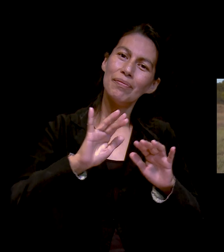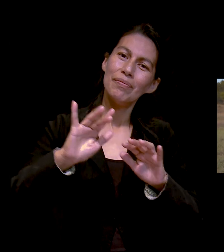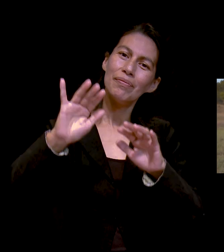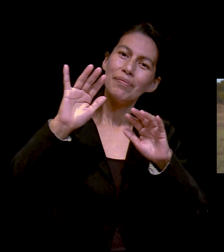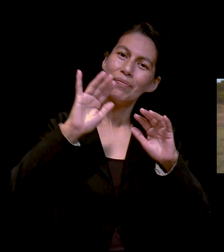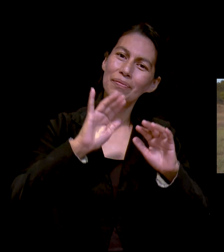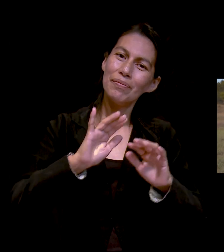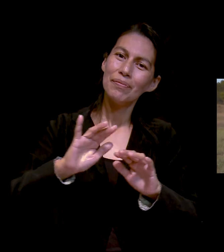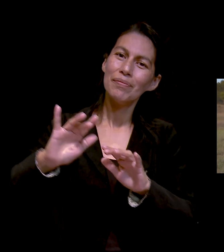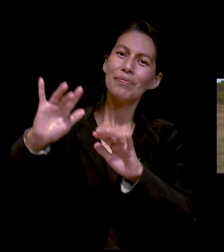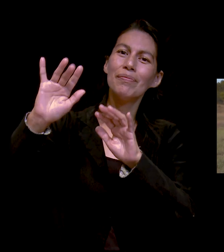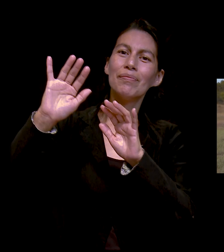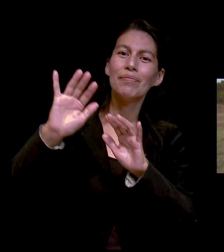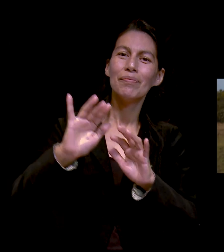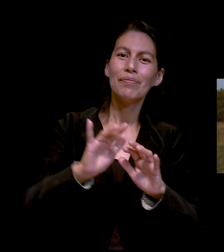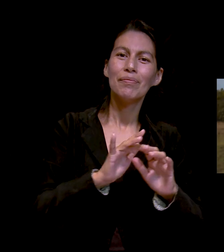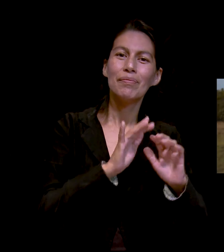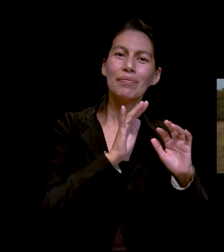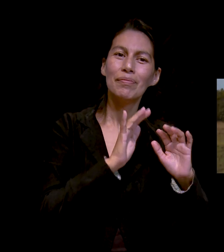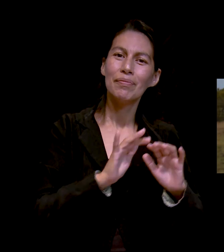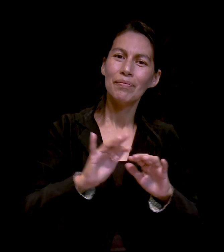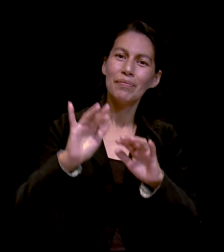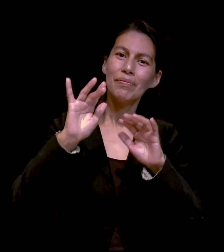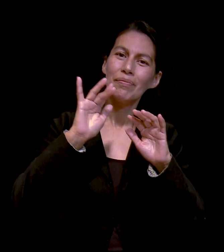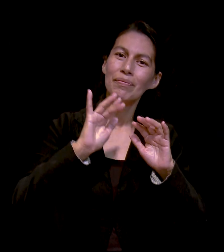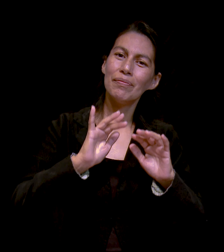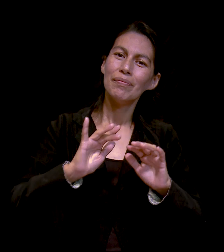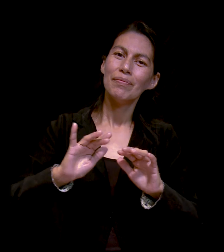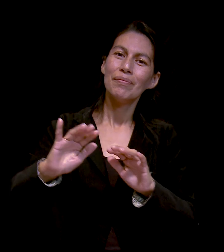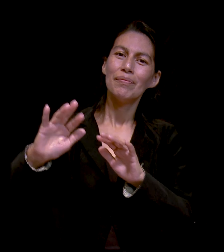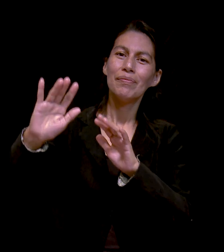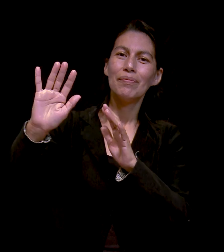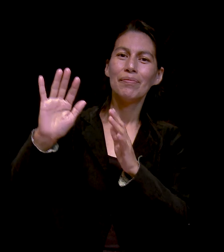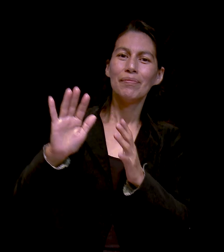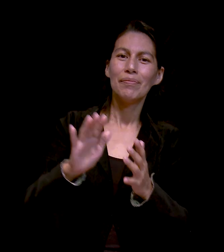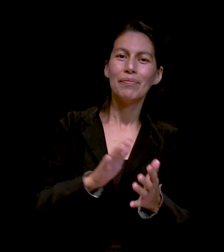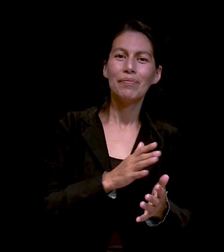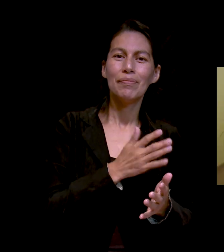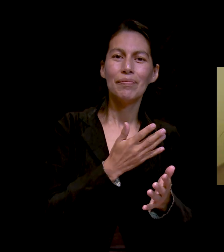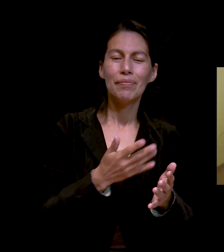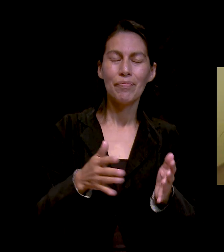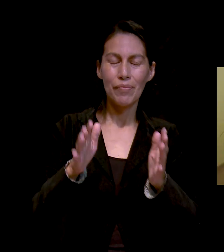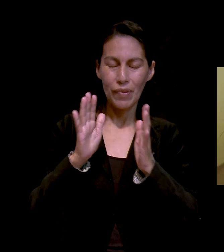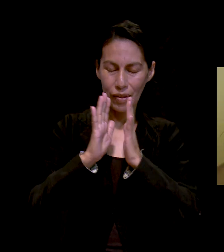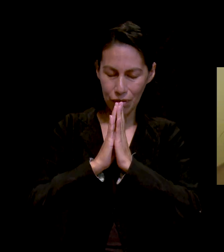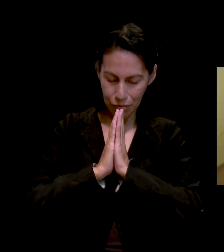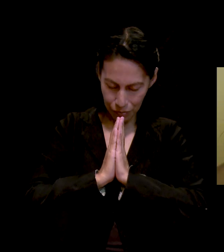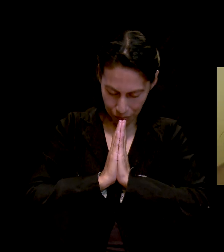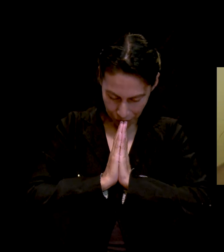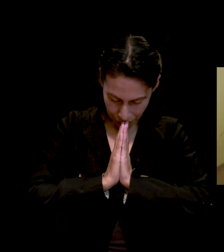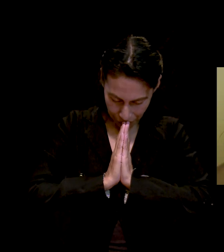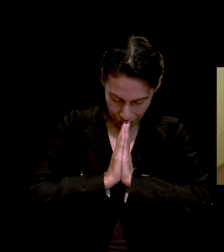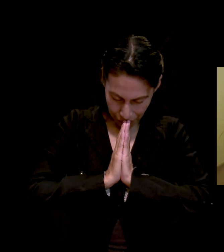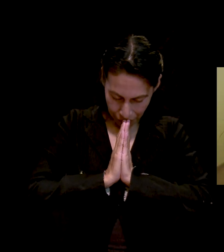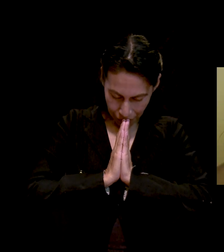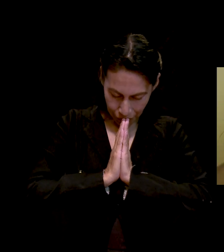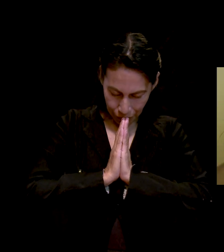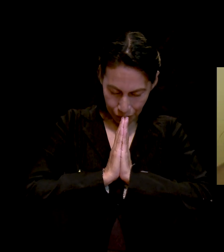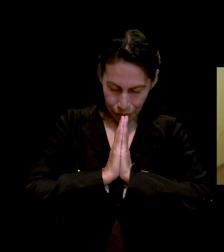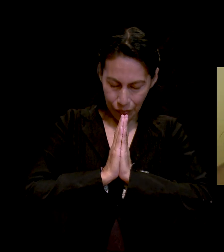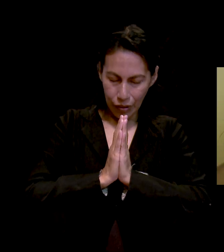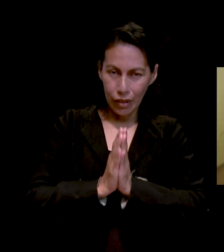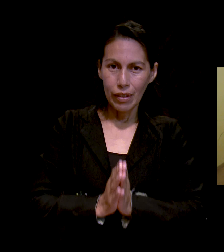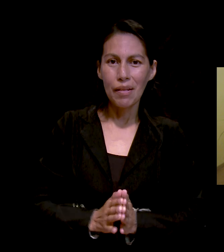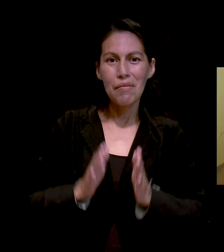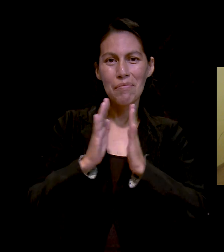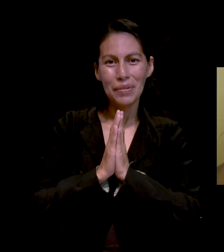a su poder. Amén, amén. Dios